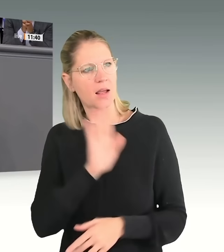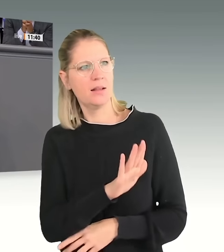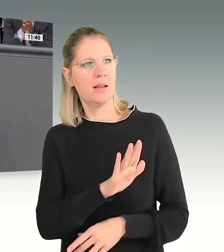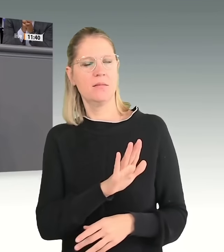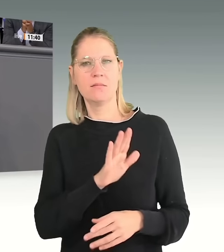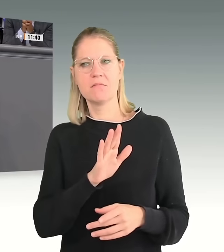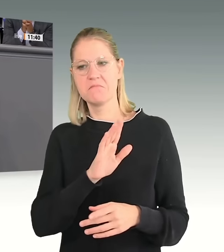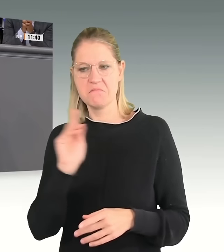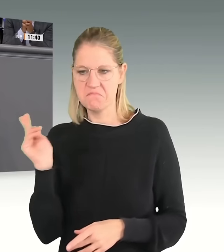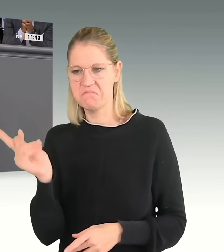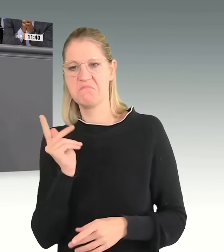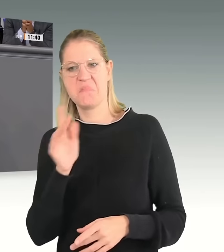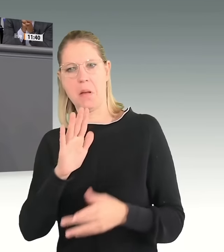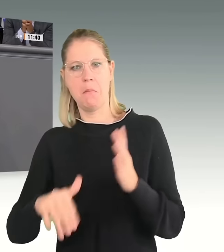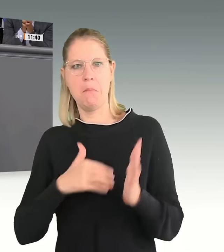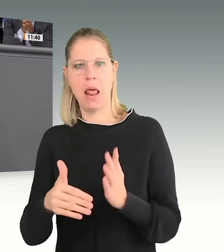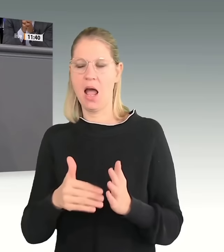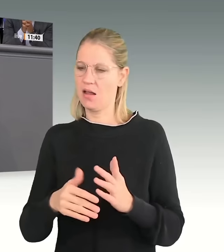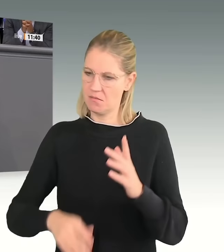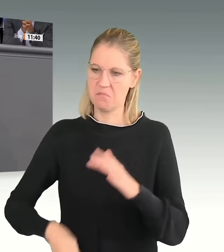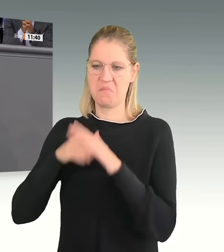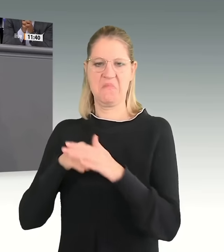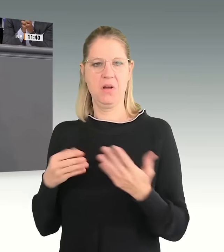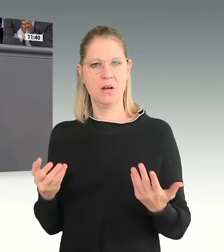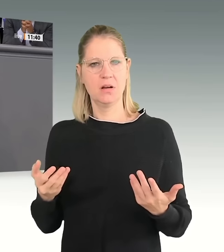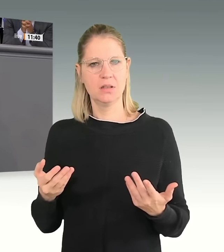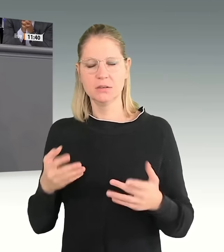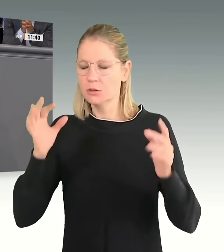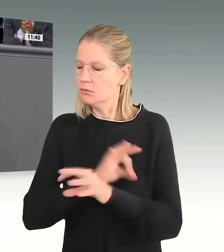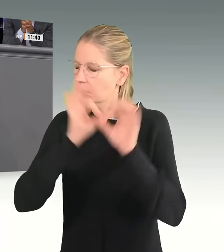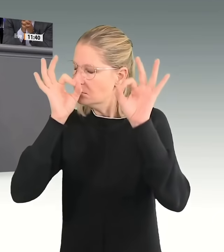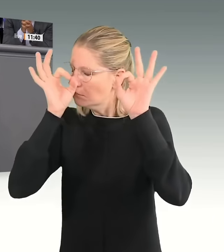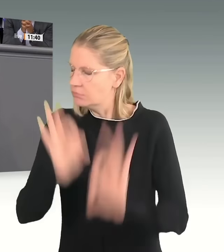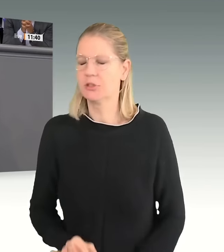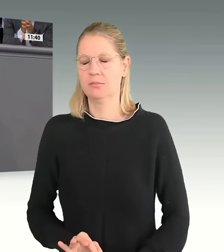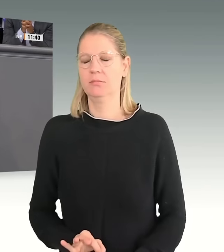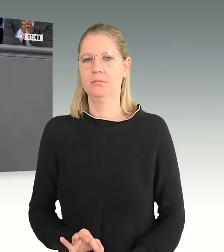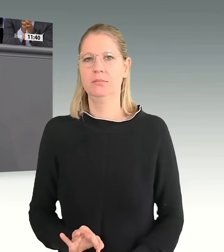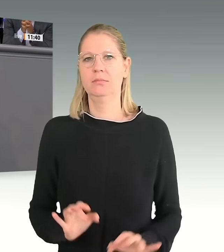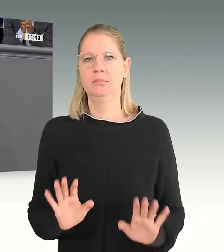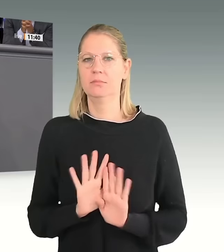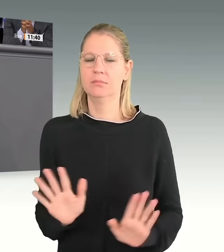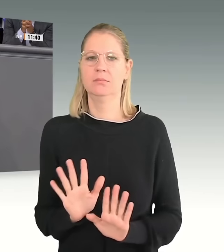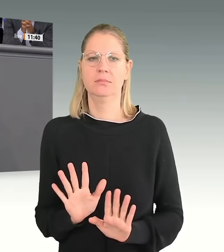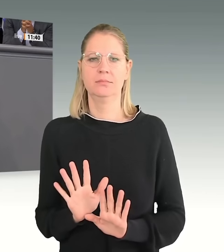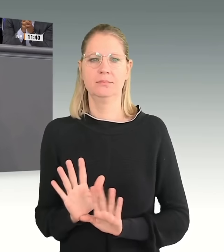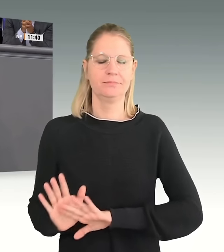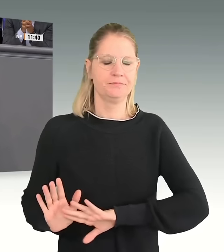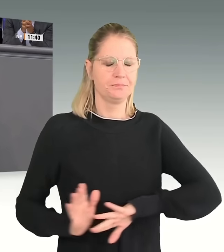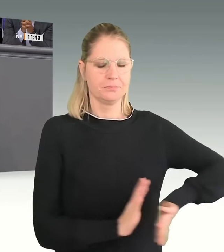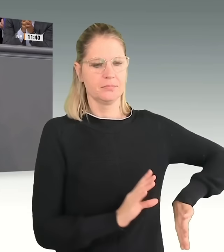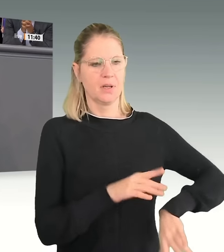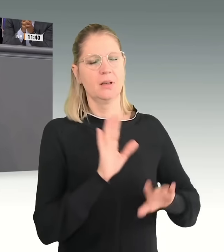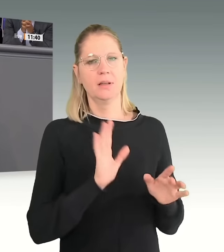Aber nun zu Ihrem Antrag der CDU. Es ist ein rechter Schaufensterantrag. Viel wurde schon gesagt. Es wurde